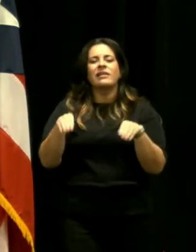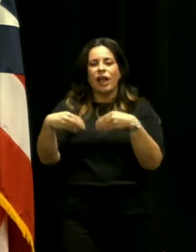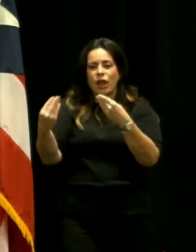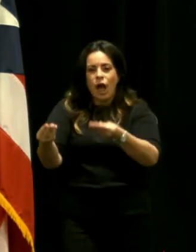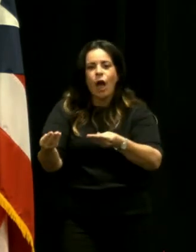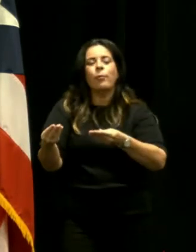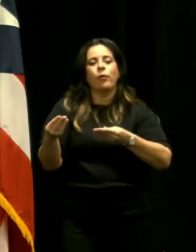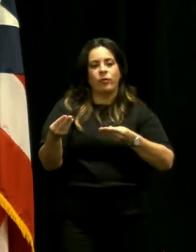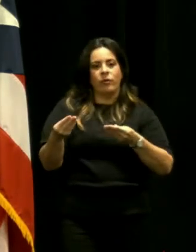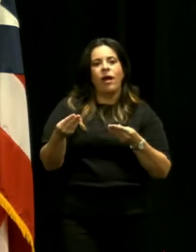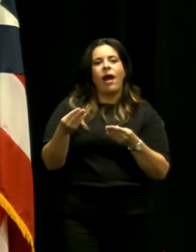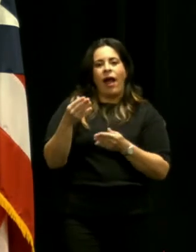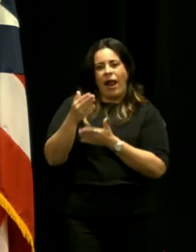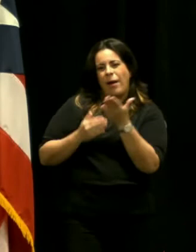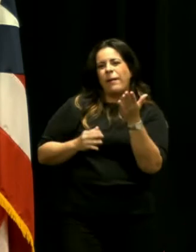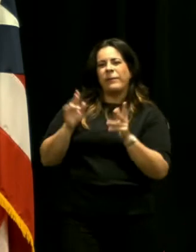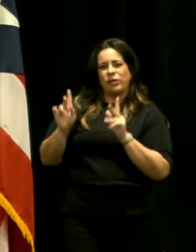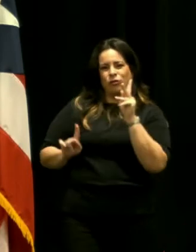sistema